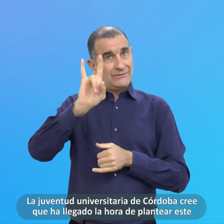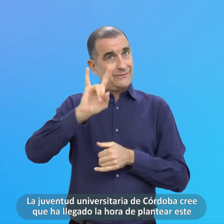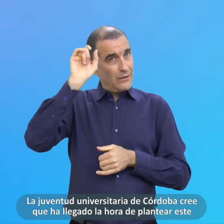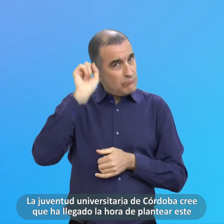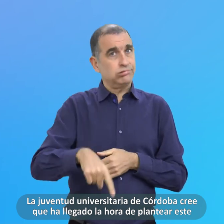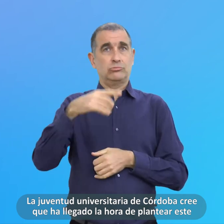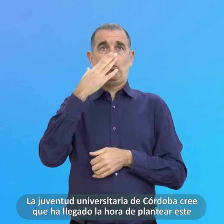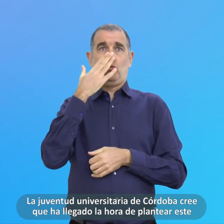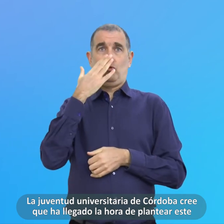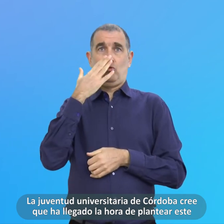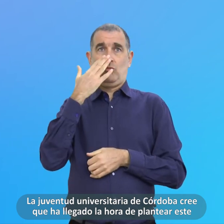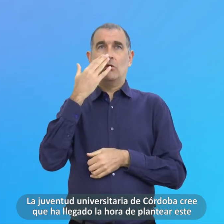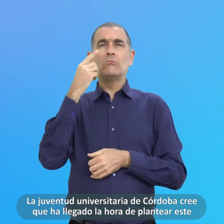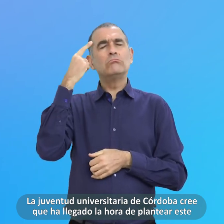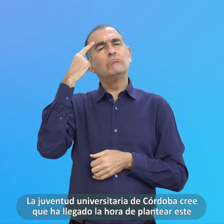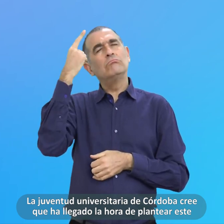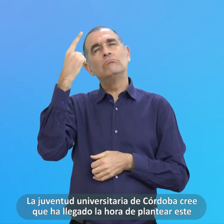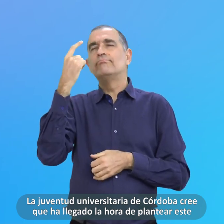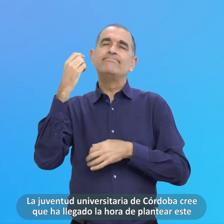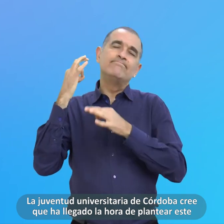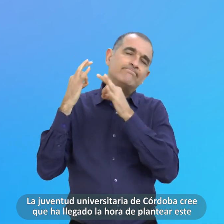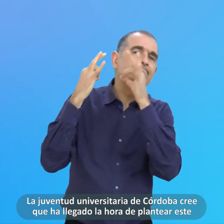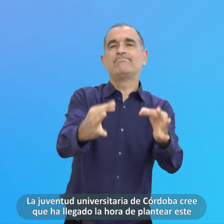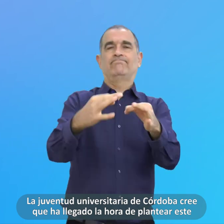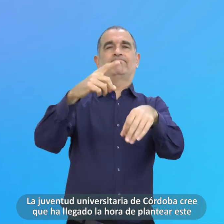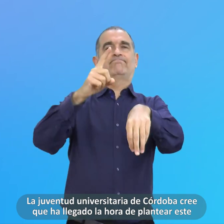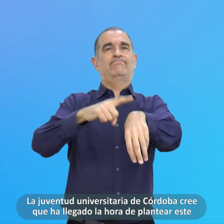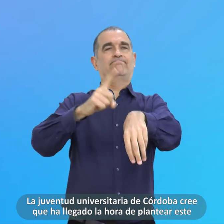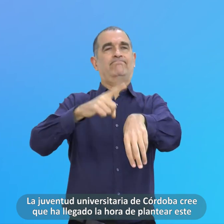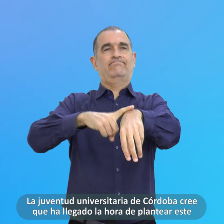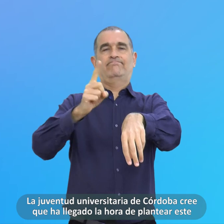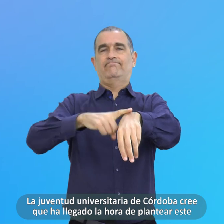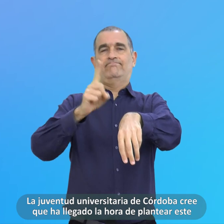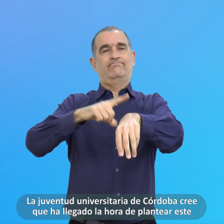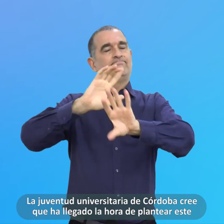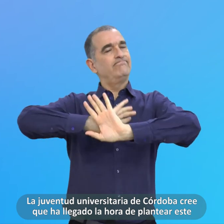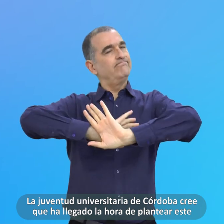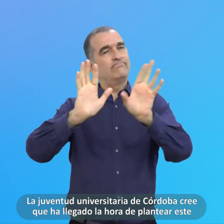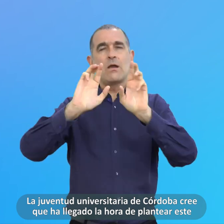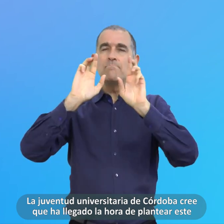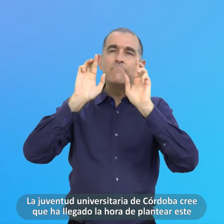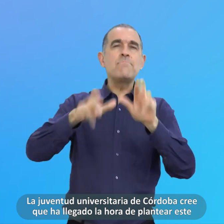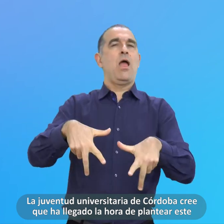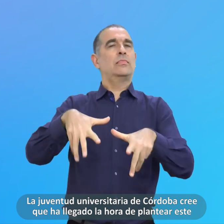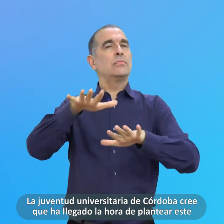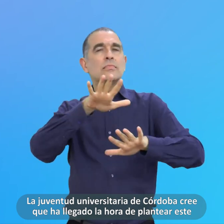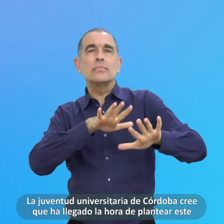Plantear Este Grave Problema A La Consideración